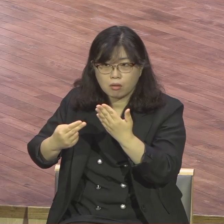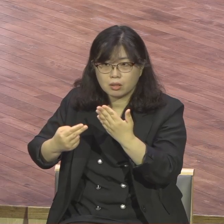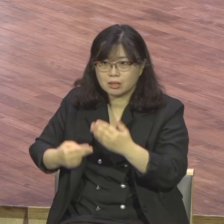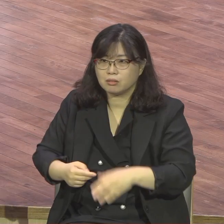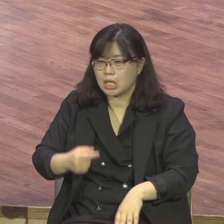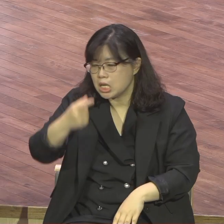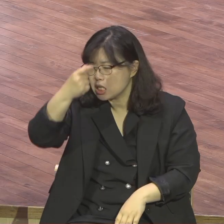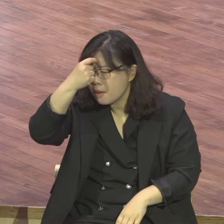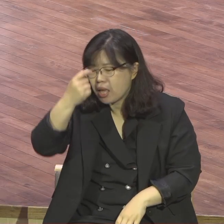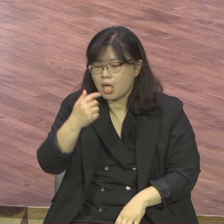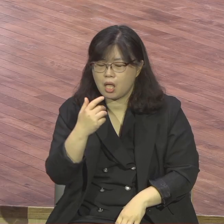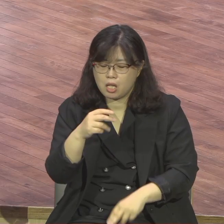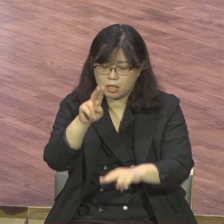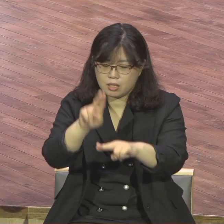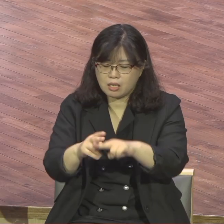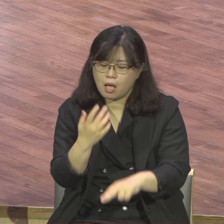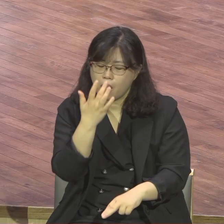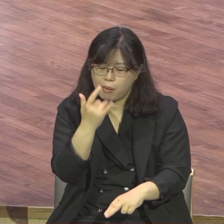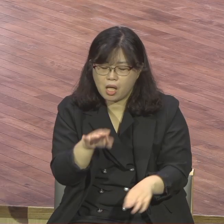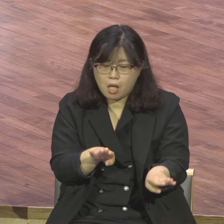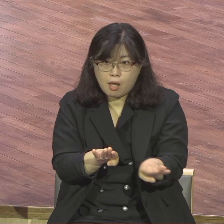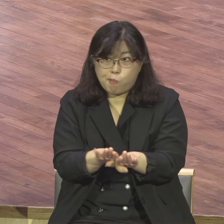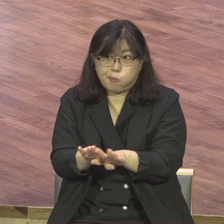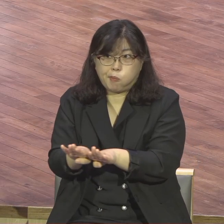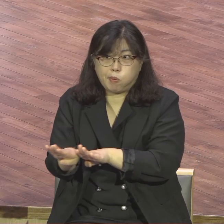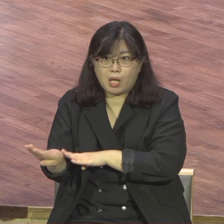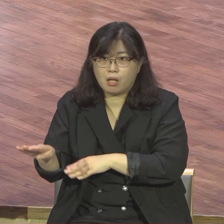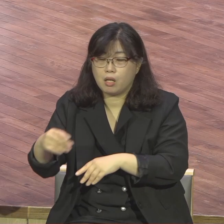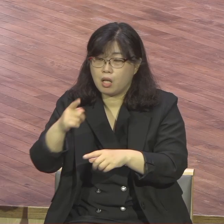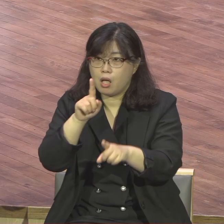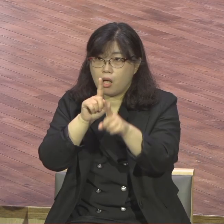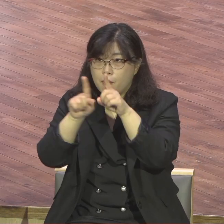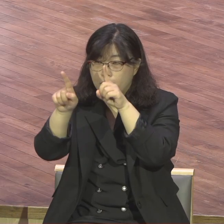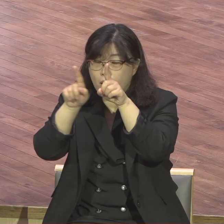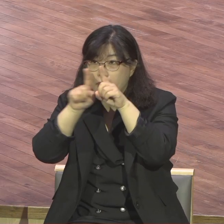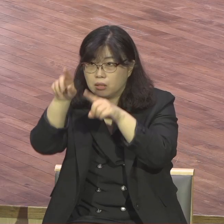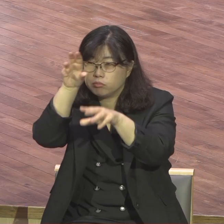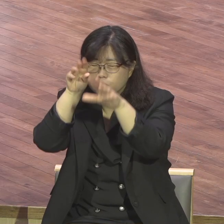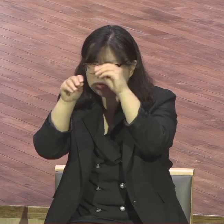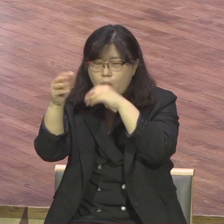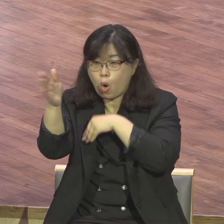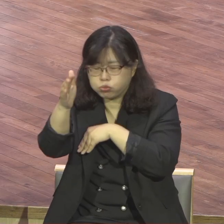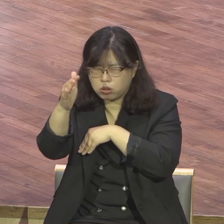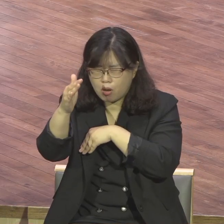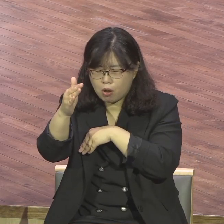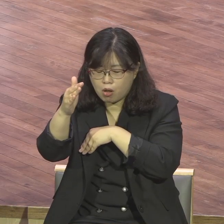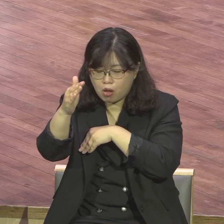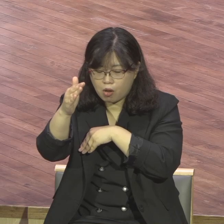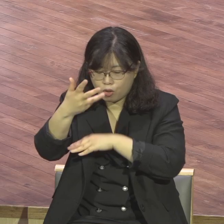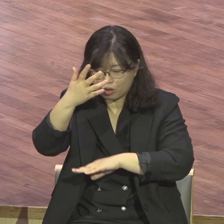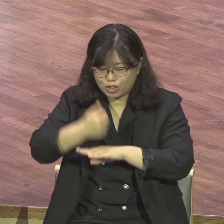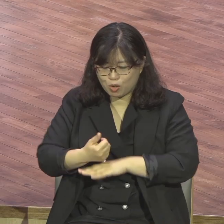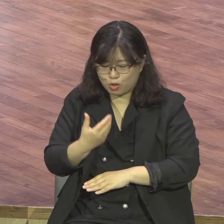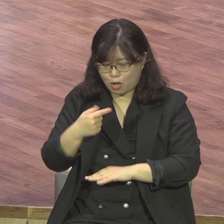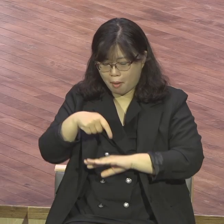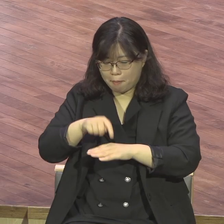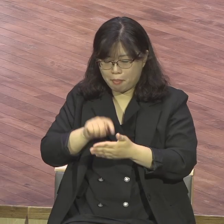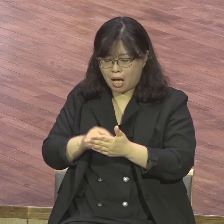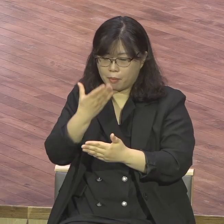어색해요 자기가 마치 전에는 주인 같았는데 손님 같애 어느 순간 영적으로 퇴배해버려요